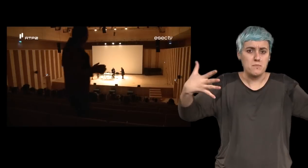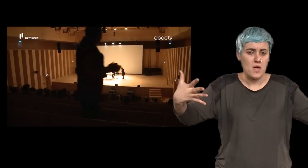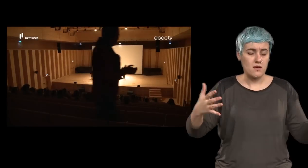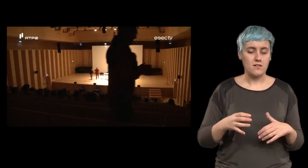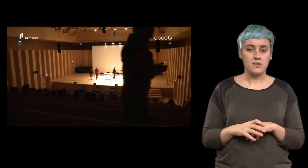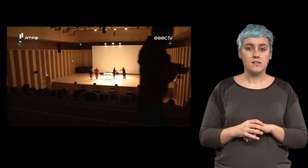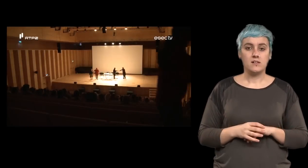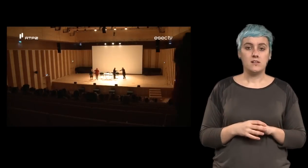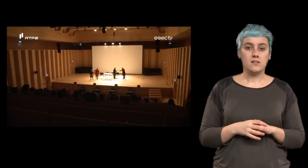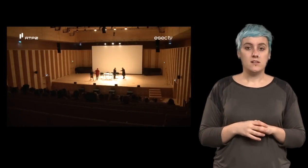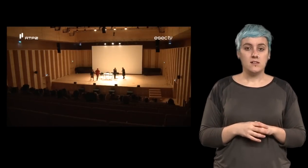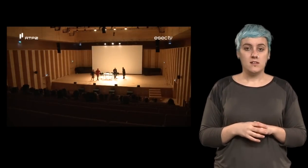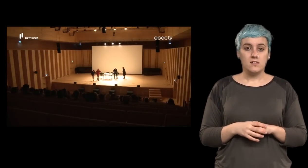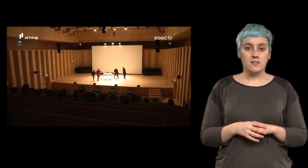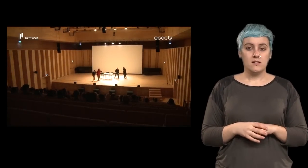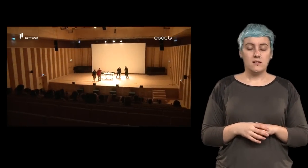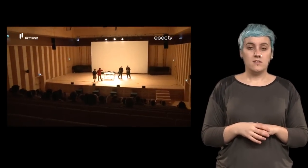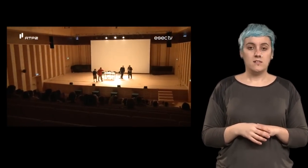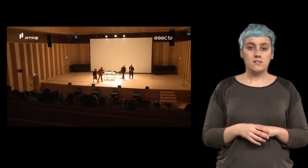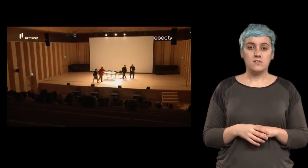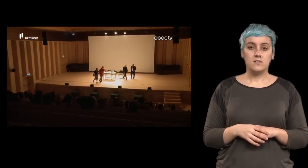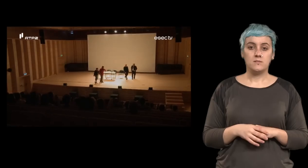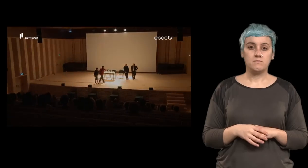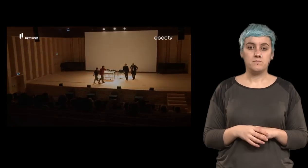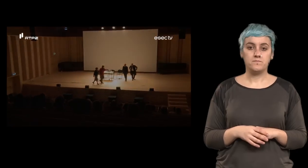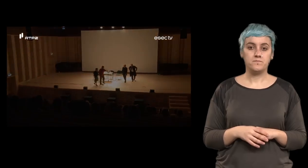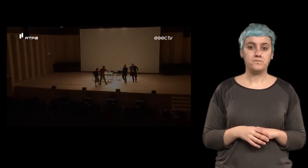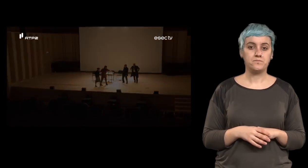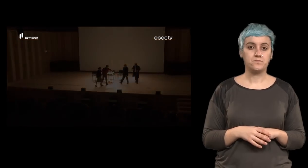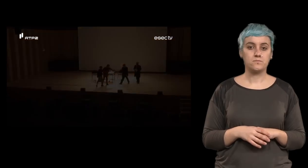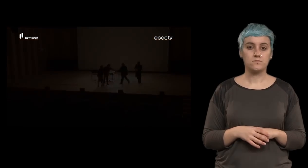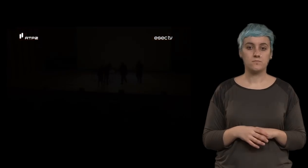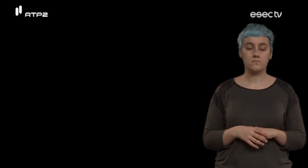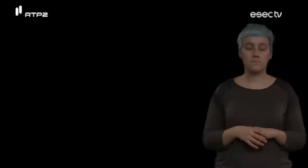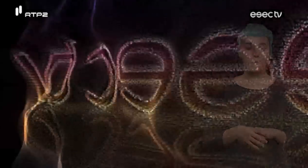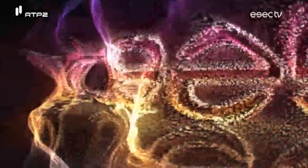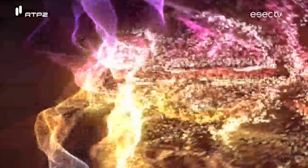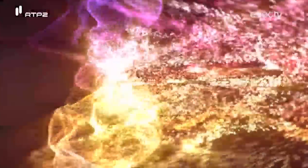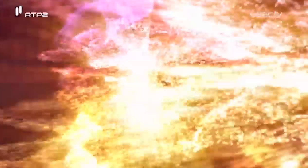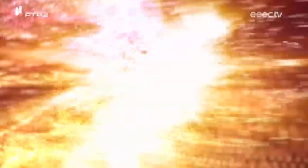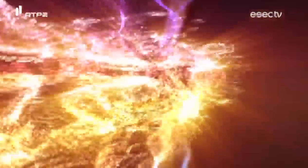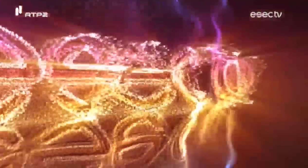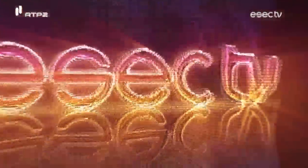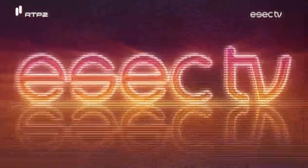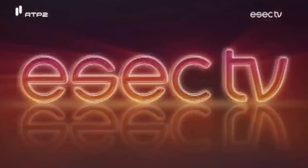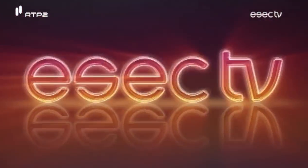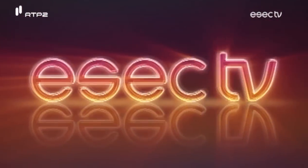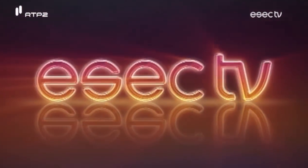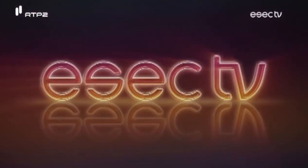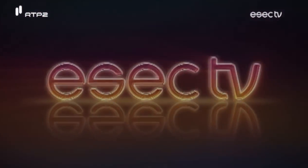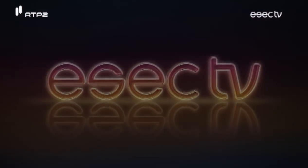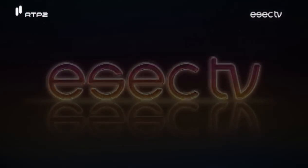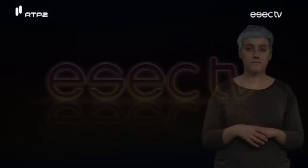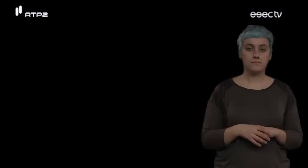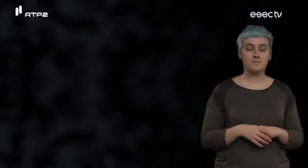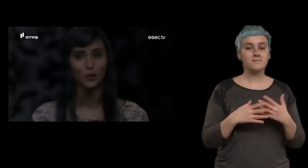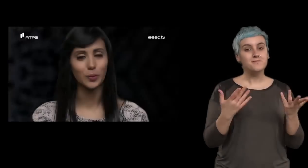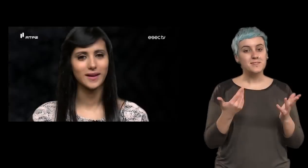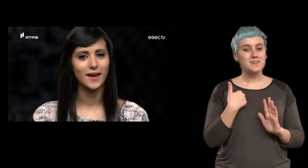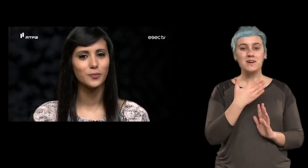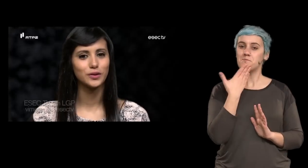por